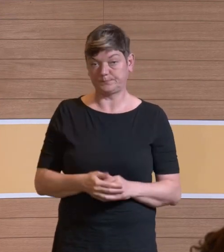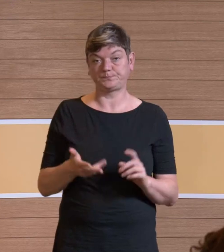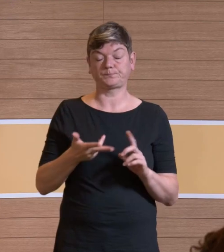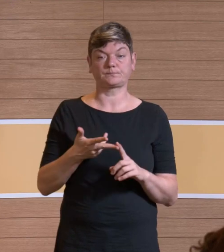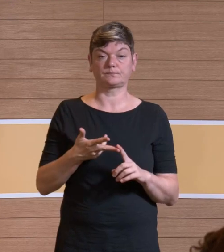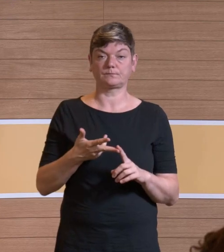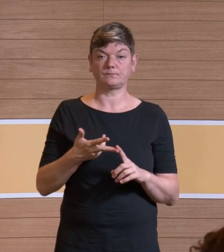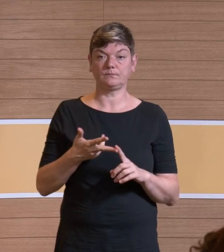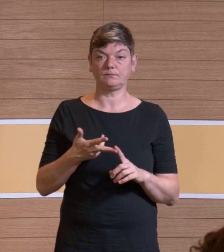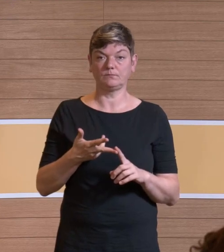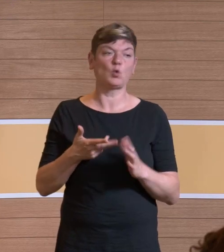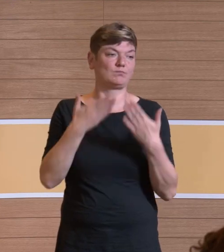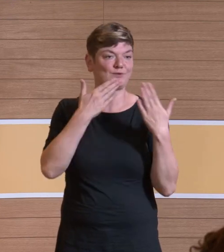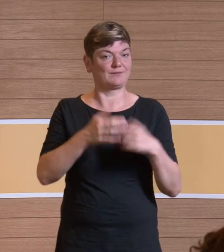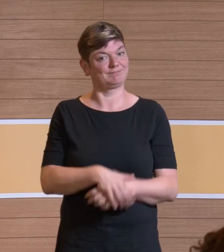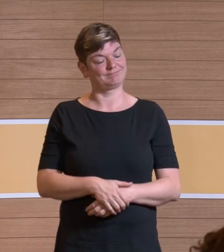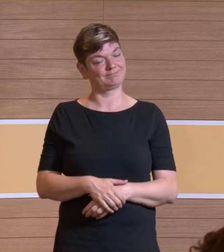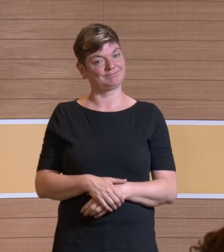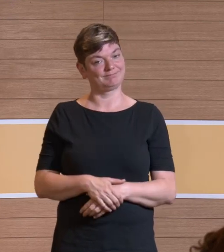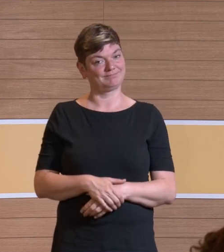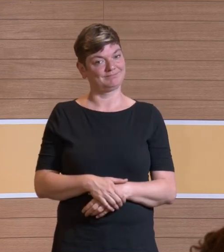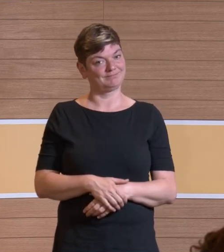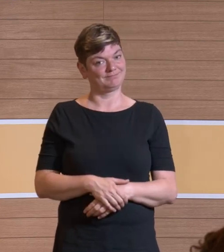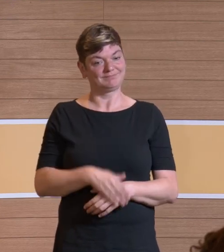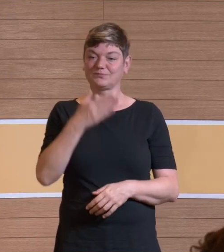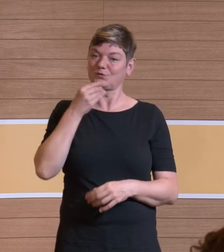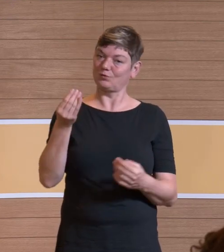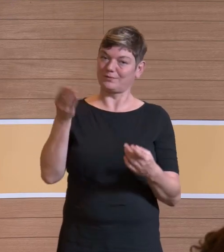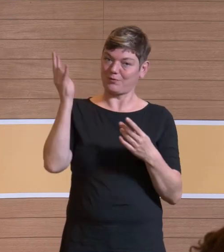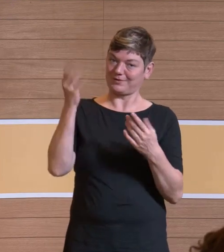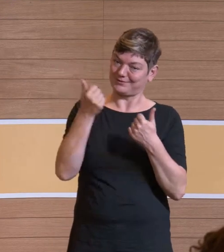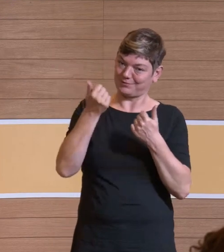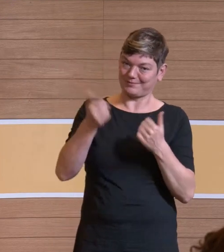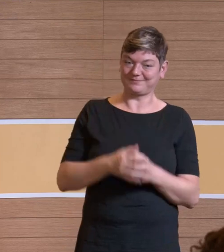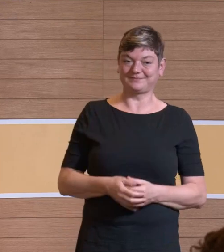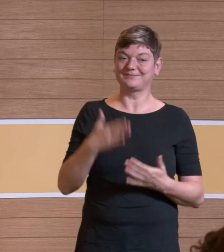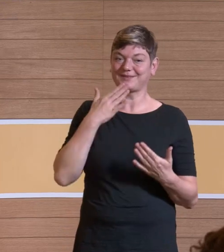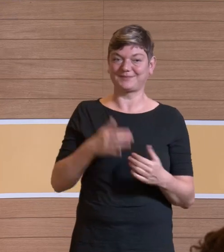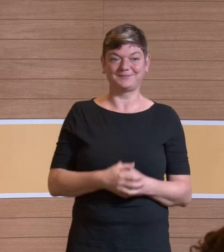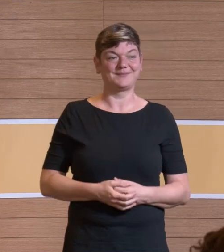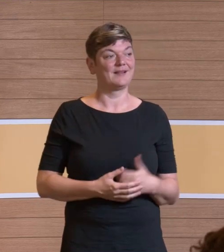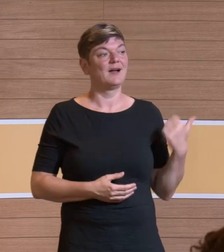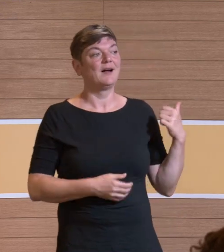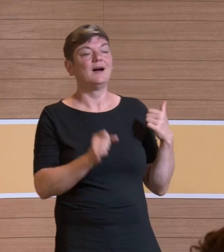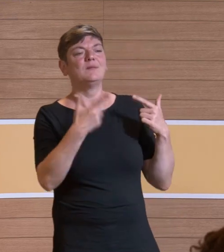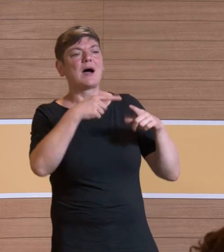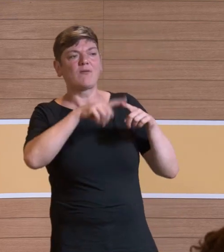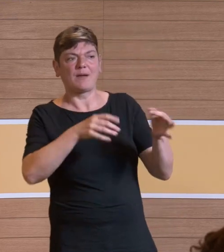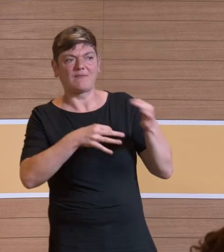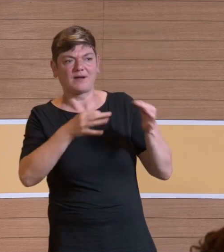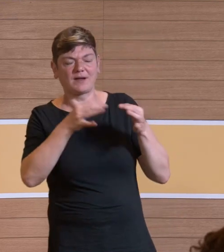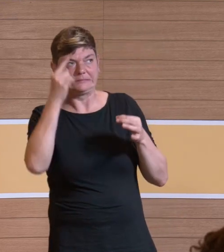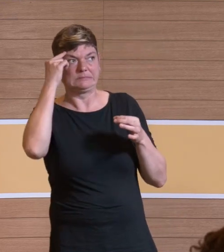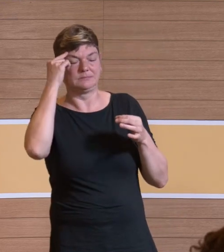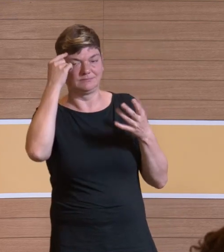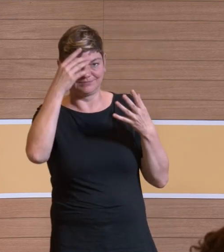Und ja, ansonsten danke dafür. Also, ich fand den Vortrag toll. Ja, es waren jetzt mehrere Sachen auf einmal. Ich hoffe, ich habe die jetzt